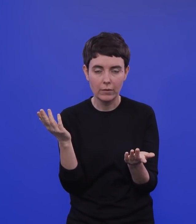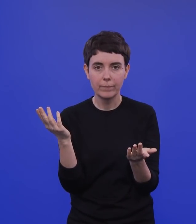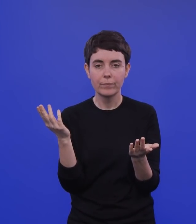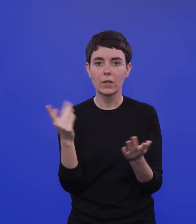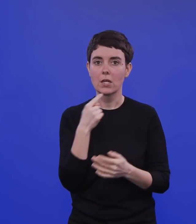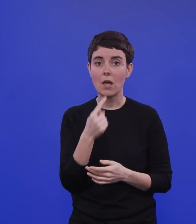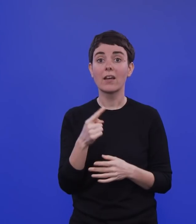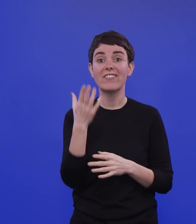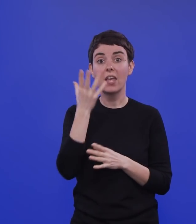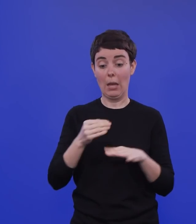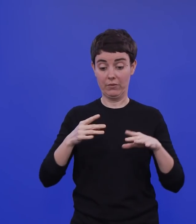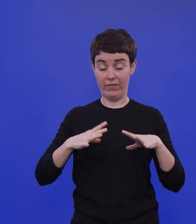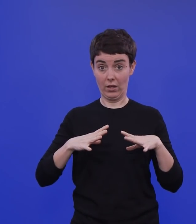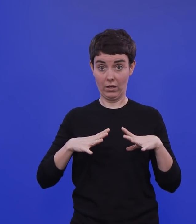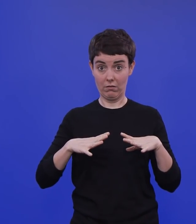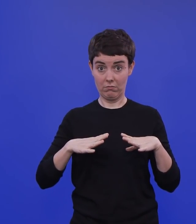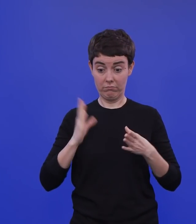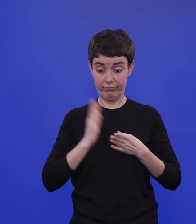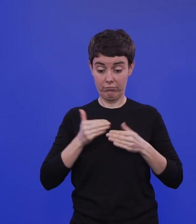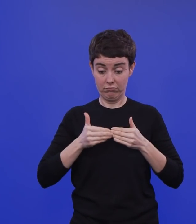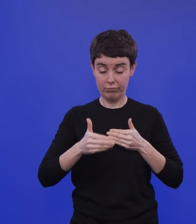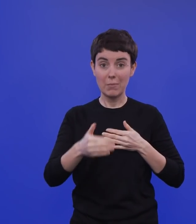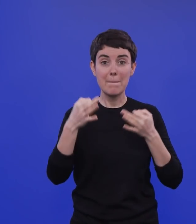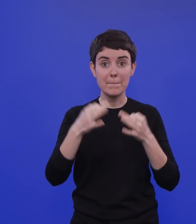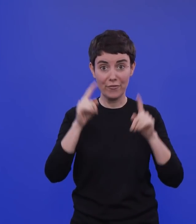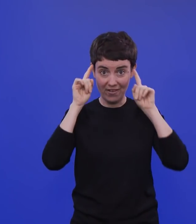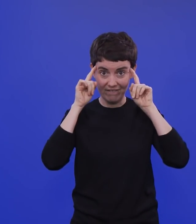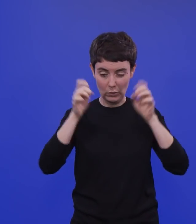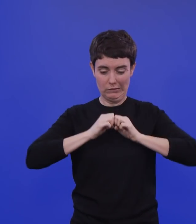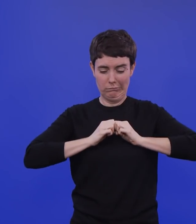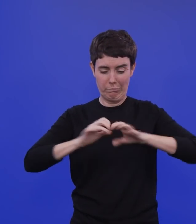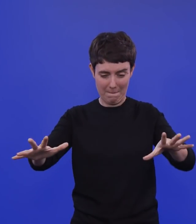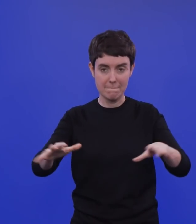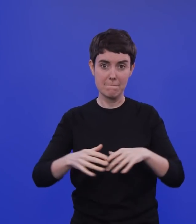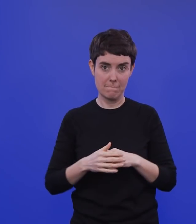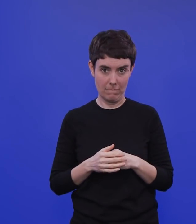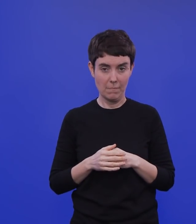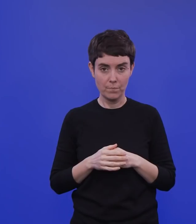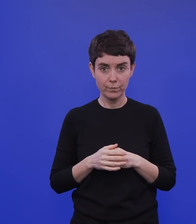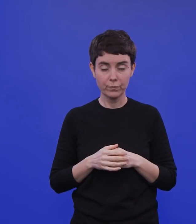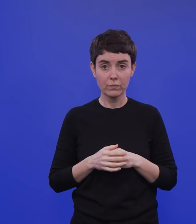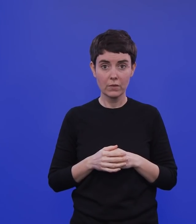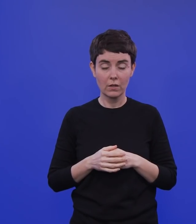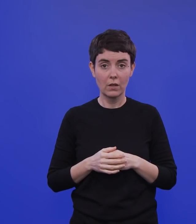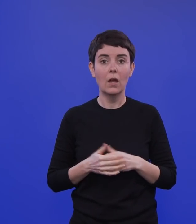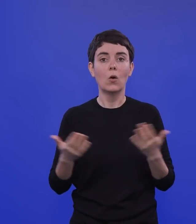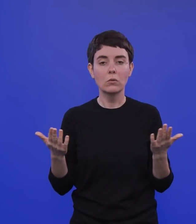Beginn der Herbstferien plötzlich nimmt die Infektionstätigkeit stark zu. Und man hat also eine etwas kleinere Untersuchung.